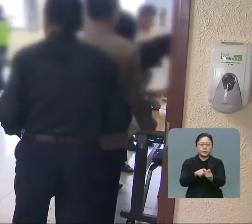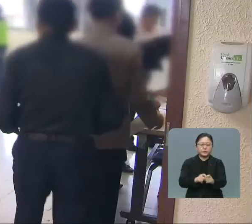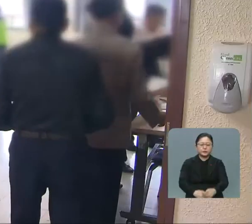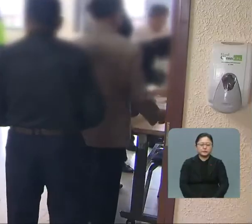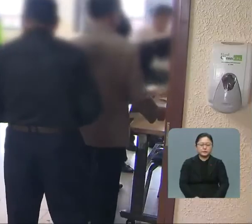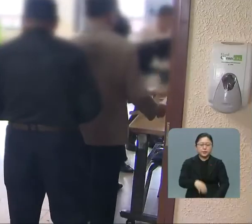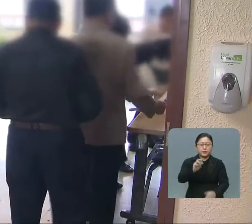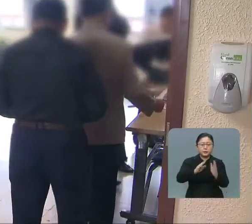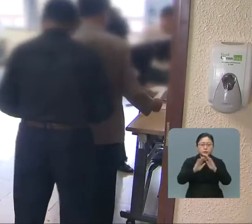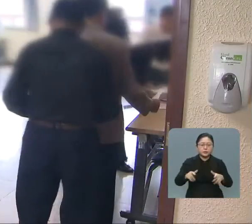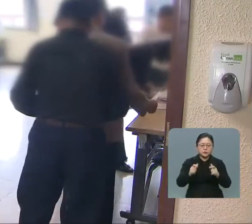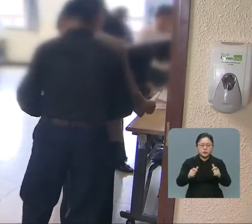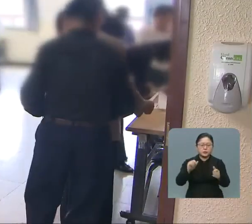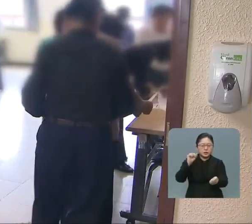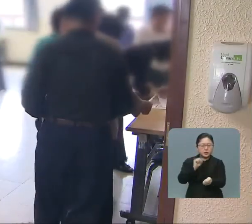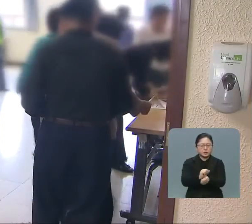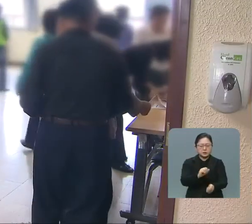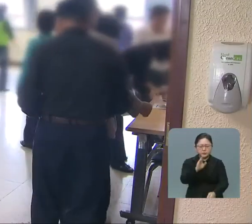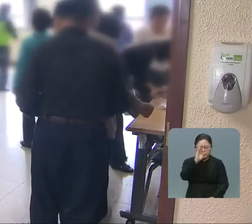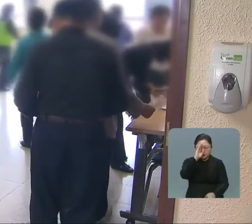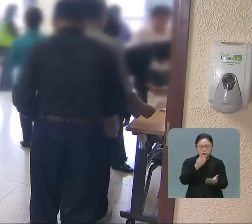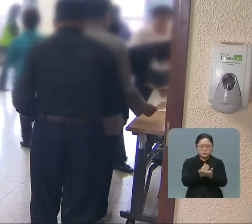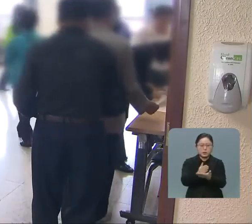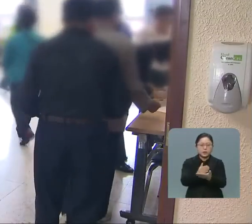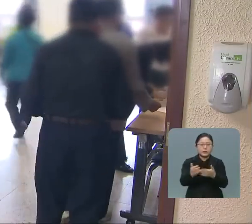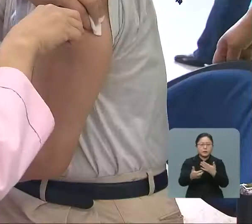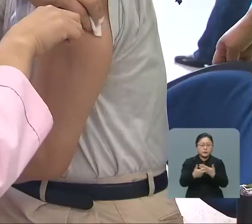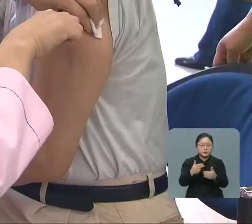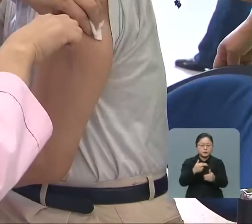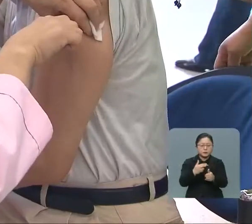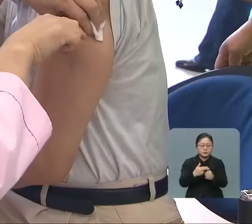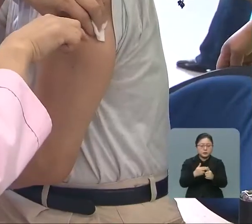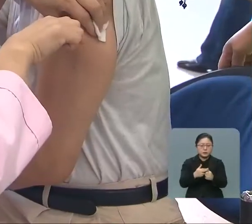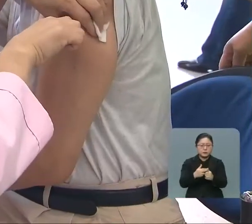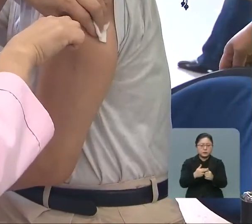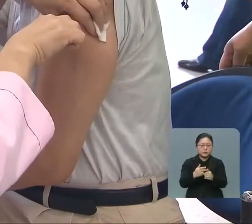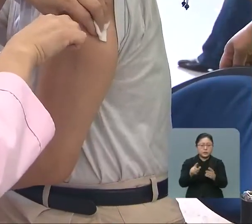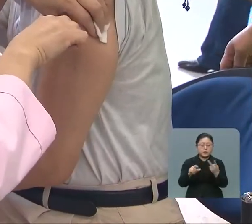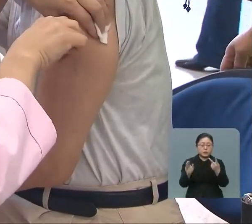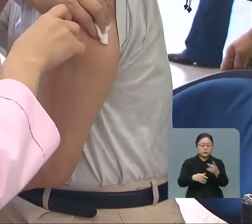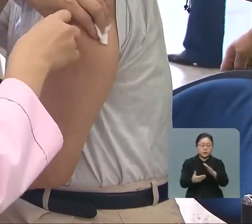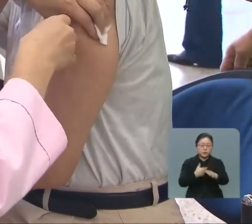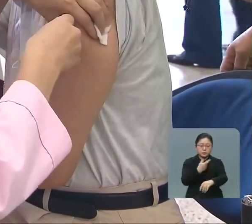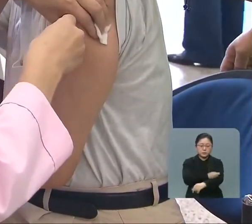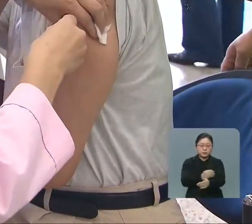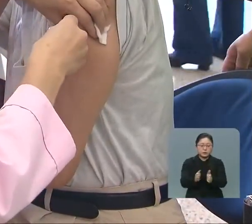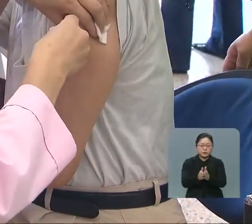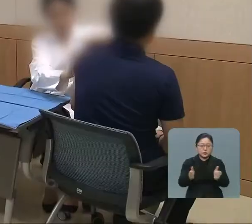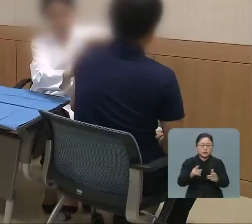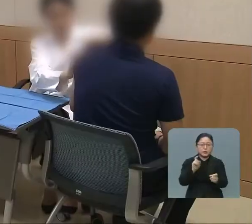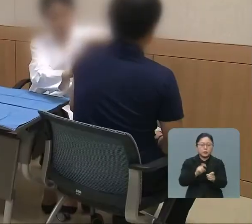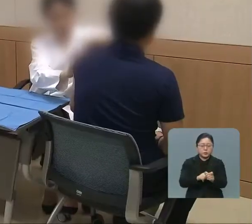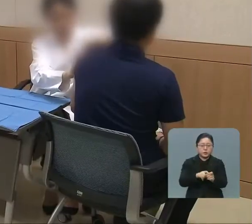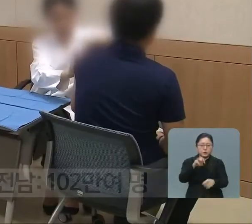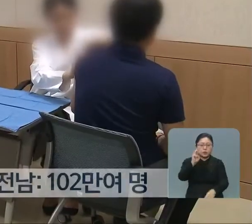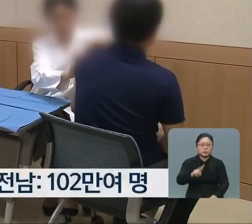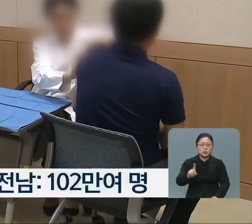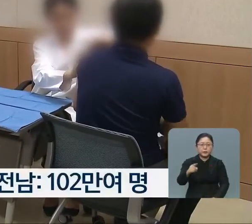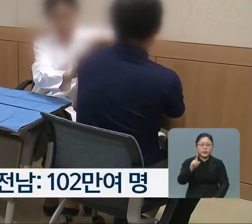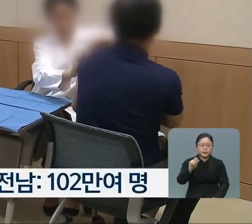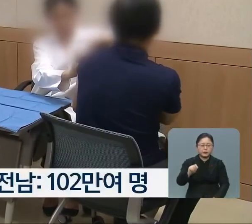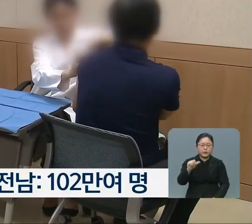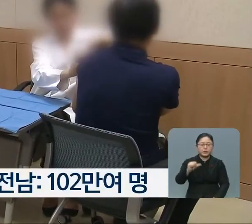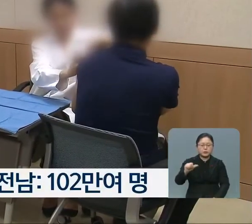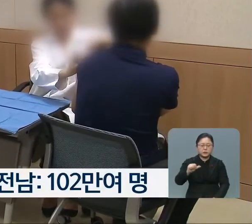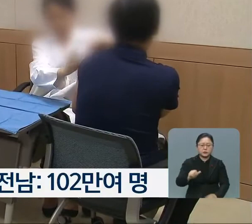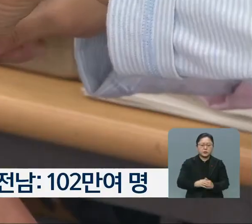광주, 전남도 감염병, 전담병원 의료진부터 다음 달부터 백신 접종이 시작됩니다. 목표는 광주가 101만